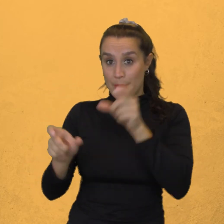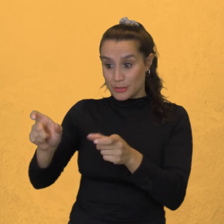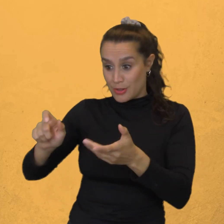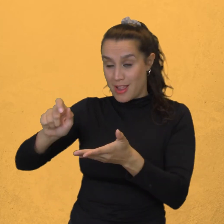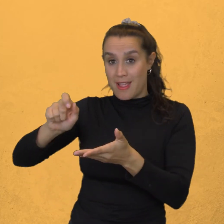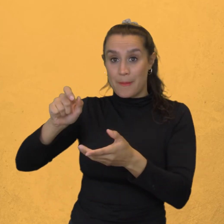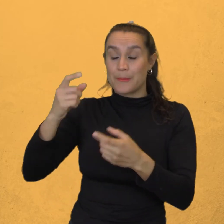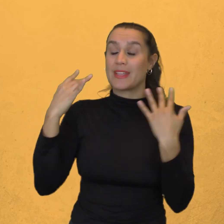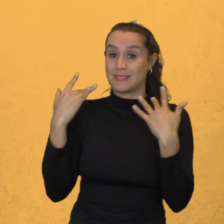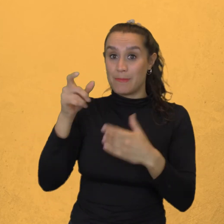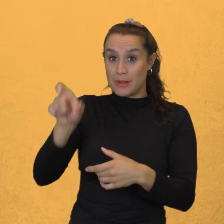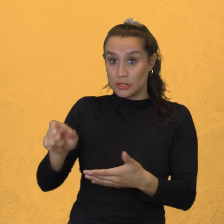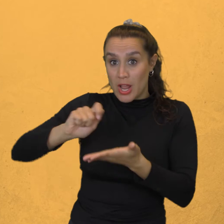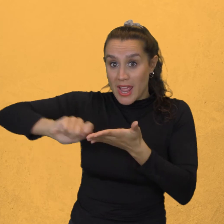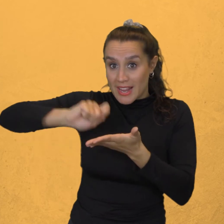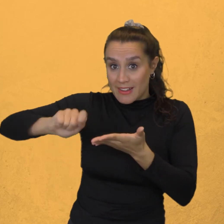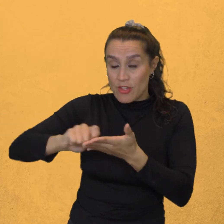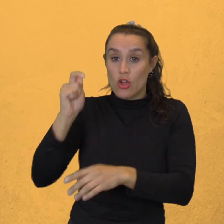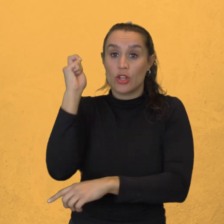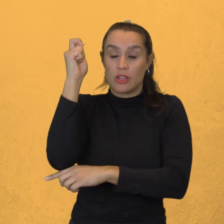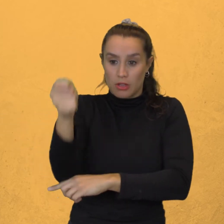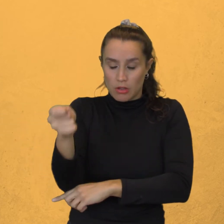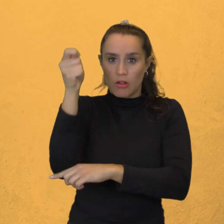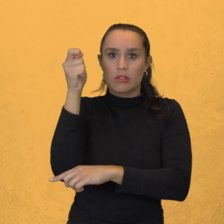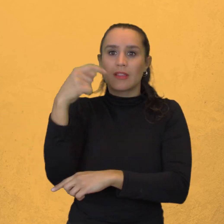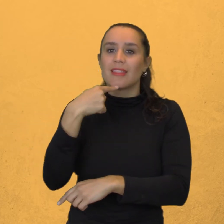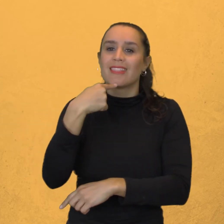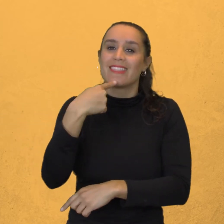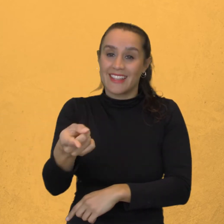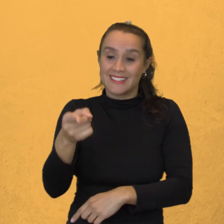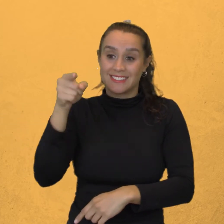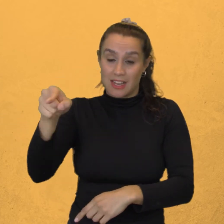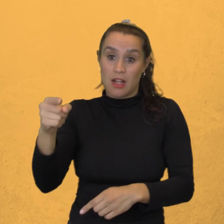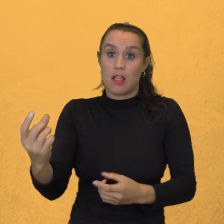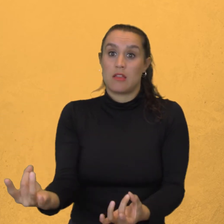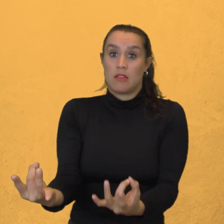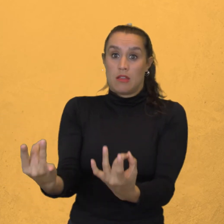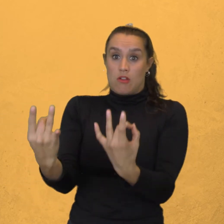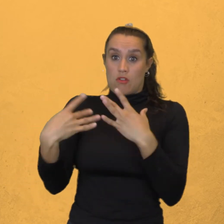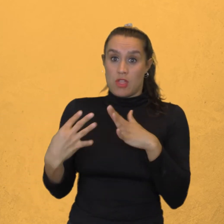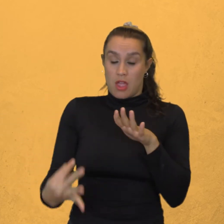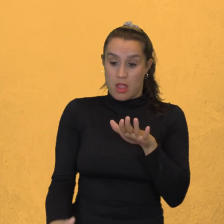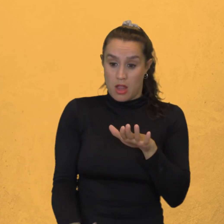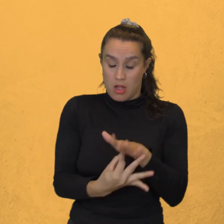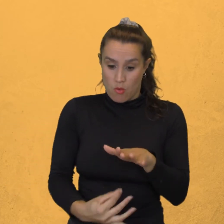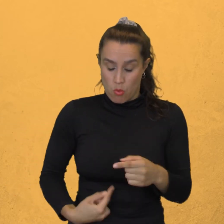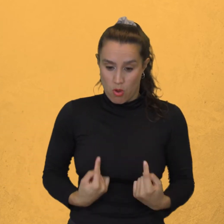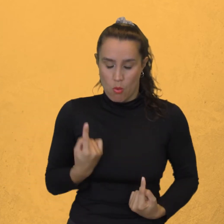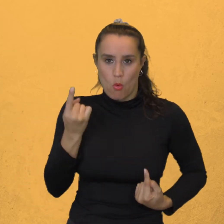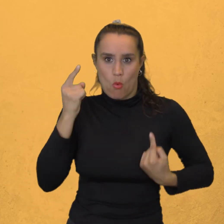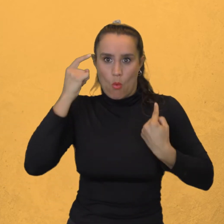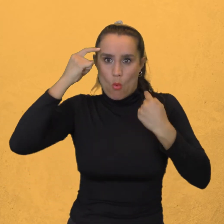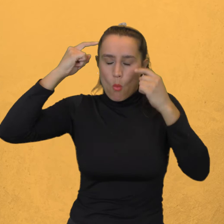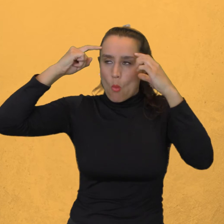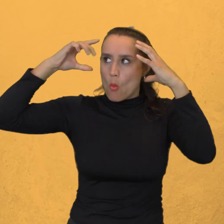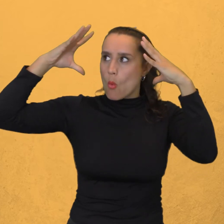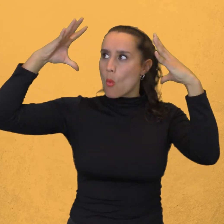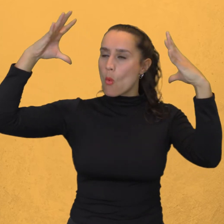Entonces es cuando se dice Que Cervantes Picado por las niguas de Popayán Que le contagió a amigo Se llenó de tanto